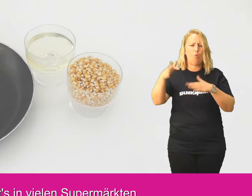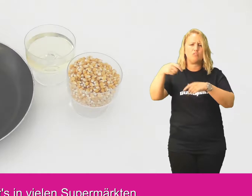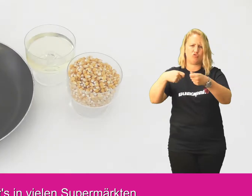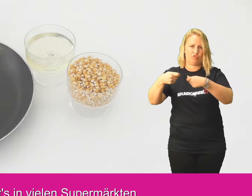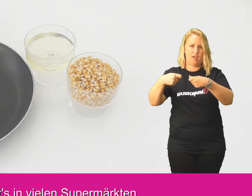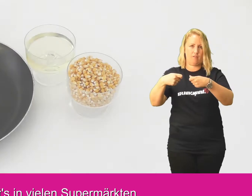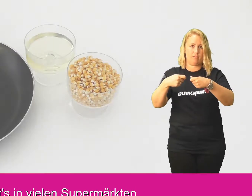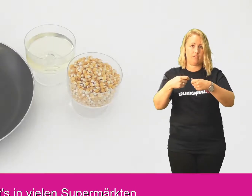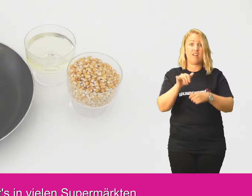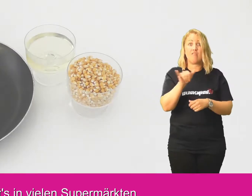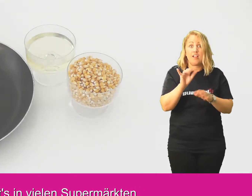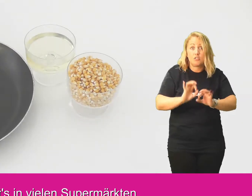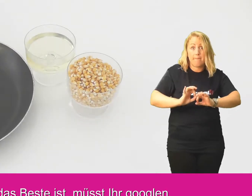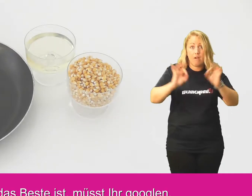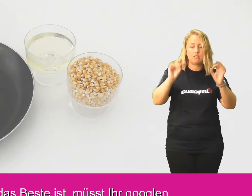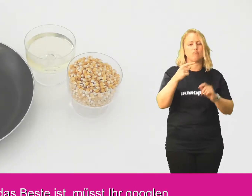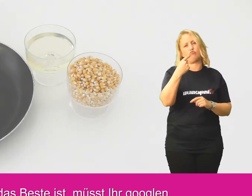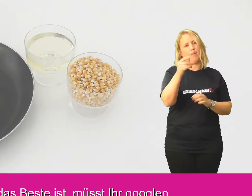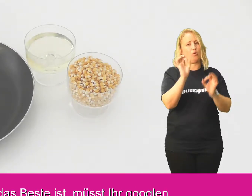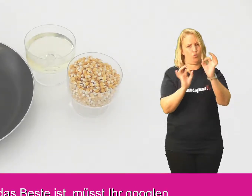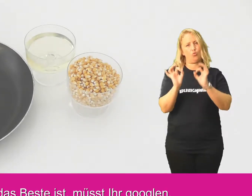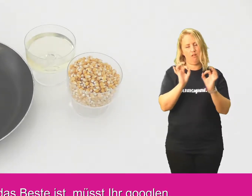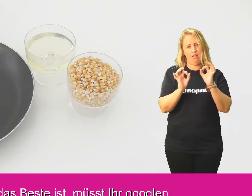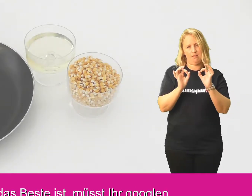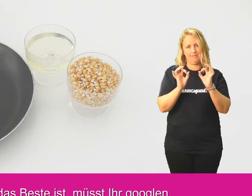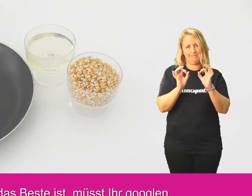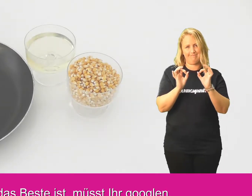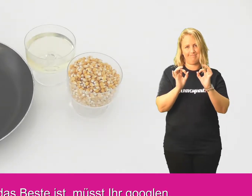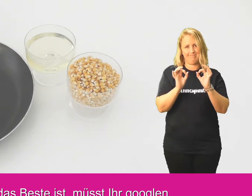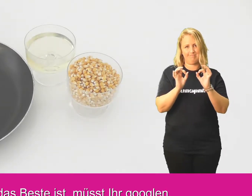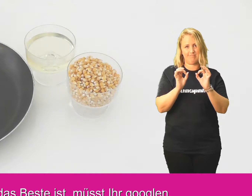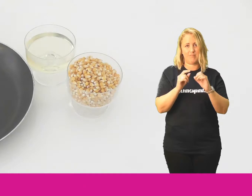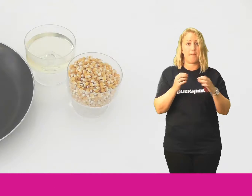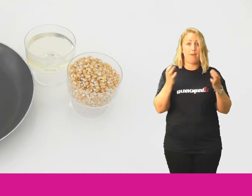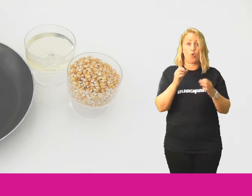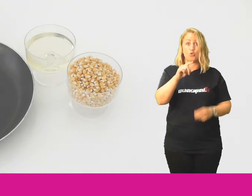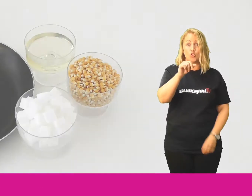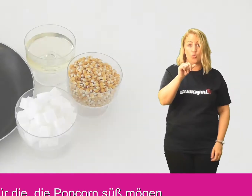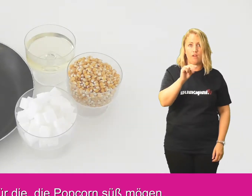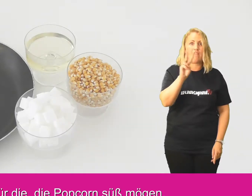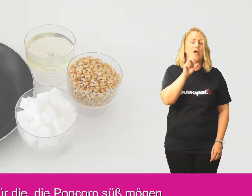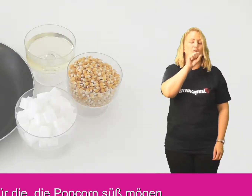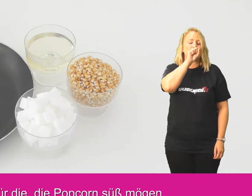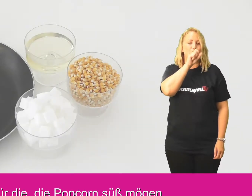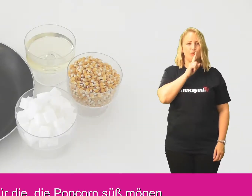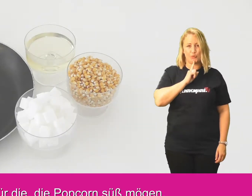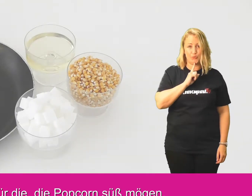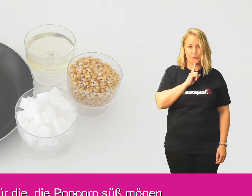supermärkten welches das beste ist müsst ihr googeln zucker für die die popcorn